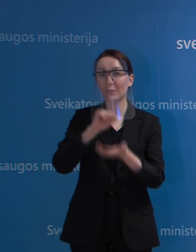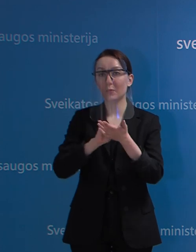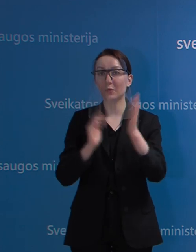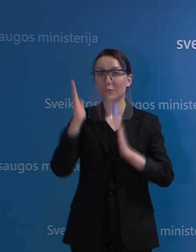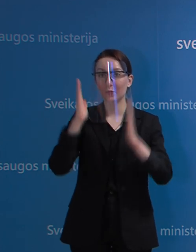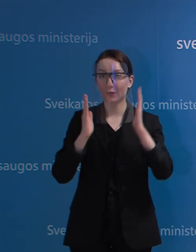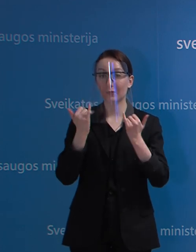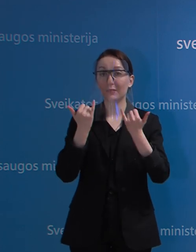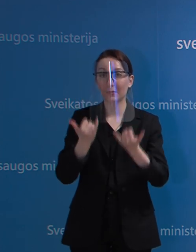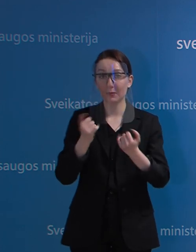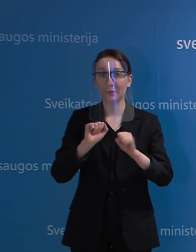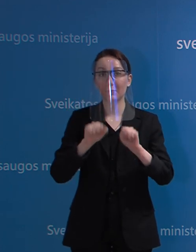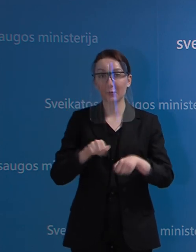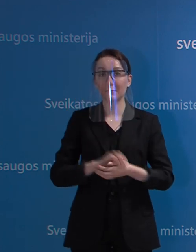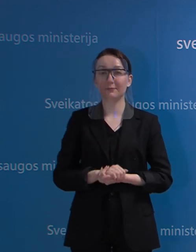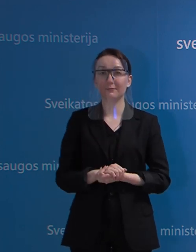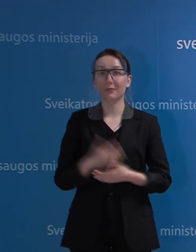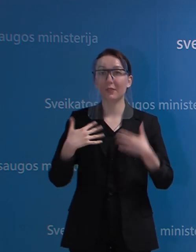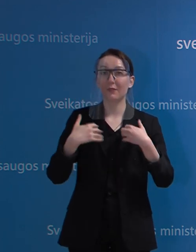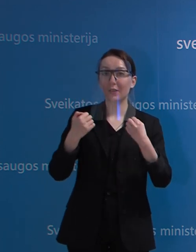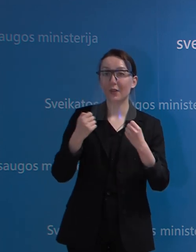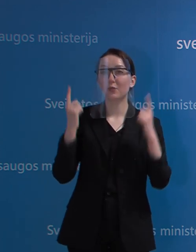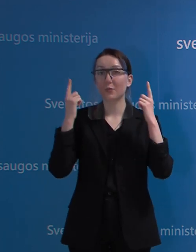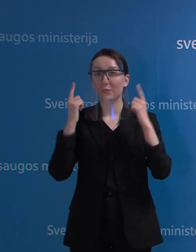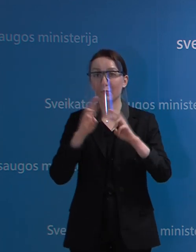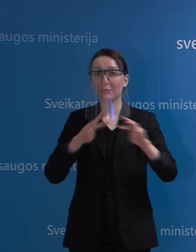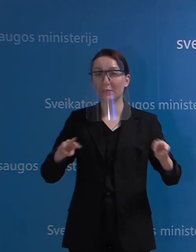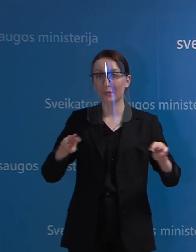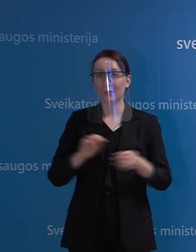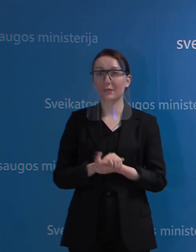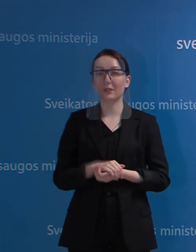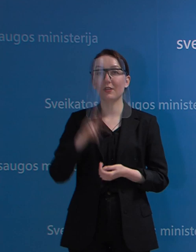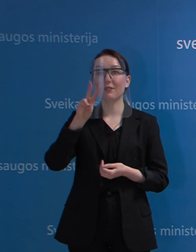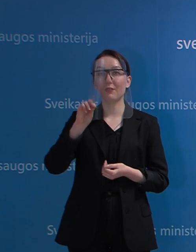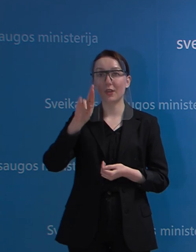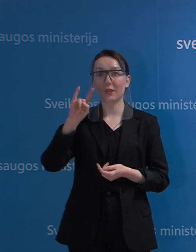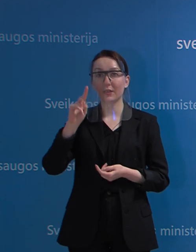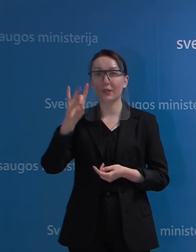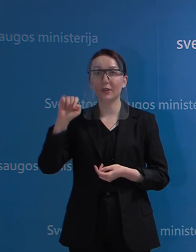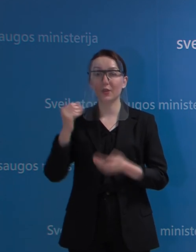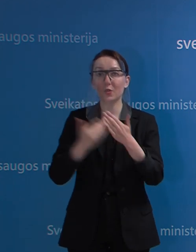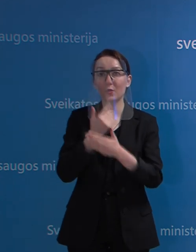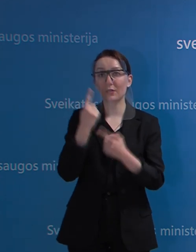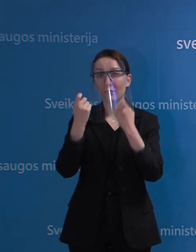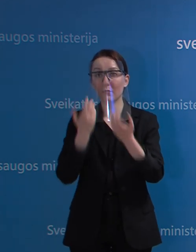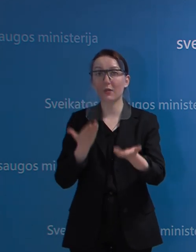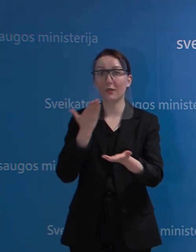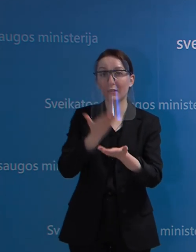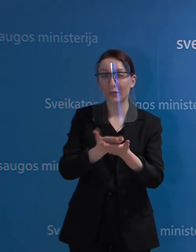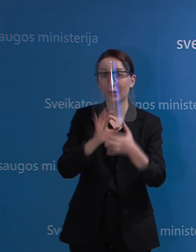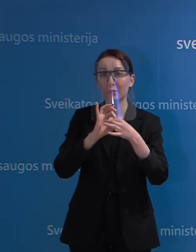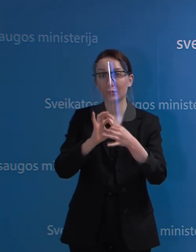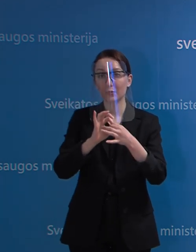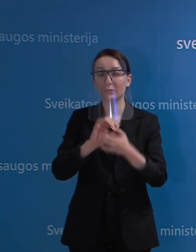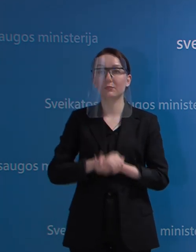Jos metu sveikatos apsaugos ministras Aurelius Veryga pateiks naujausią informaciją susijusę su